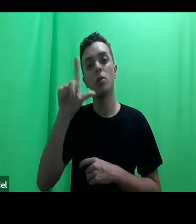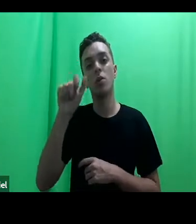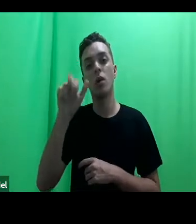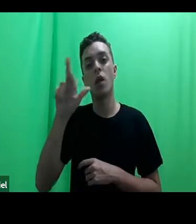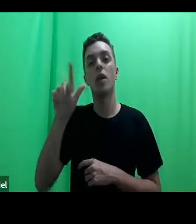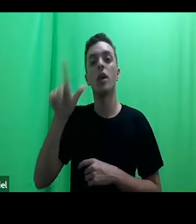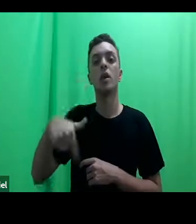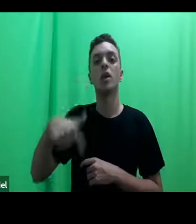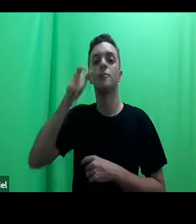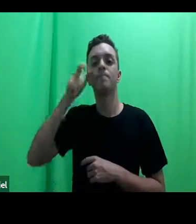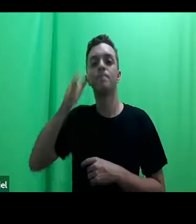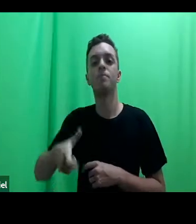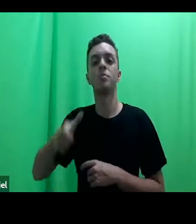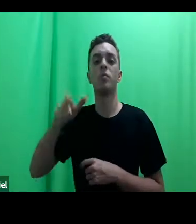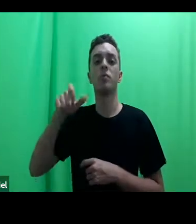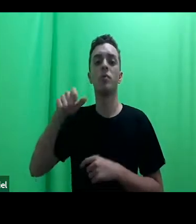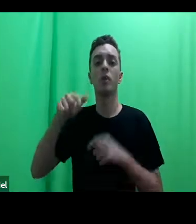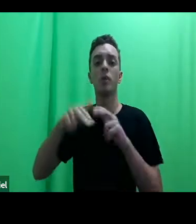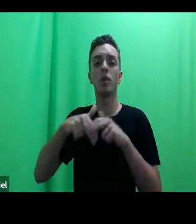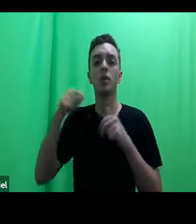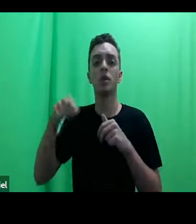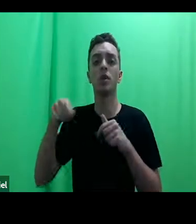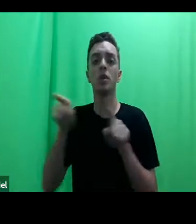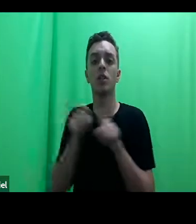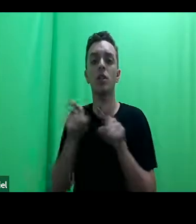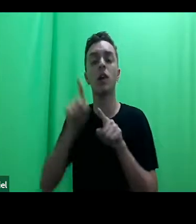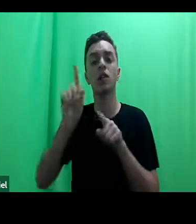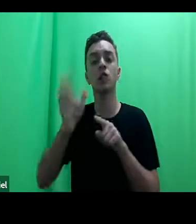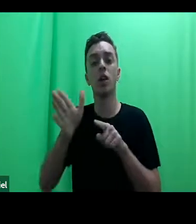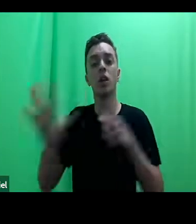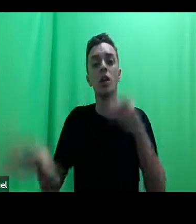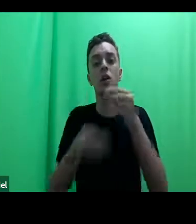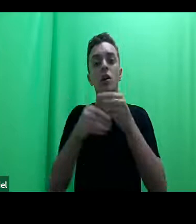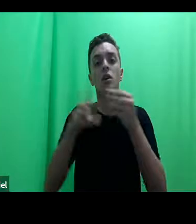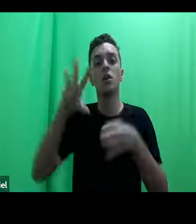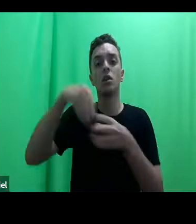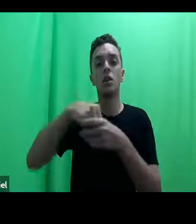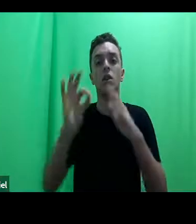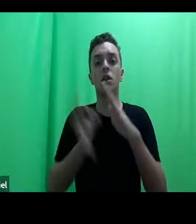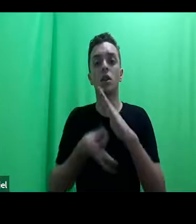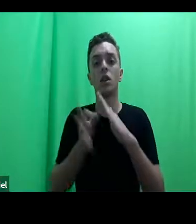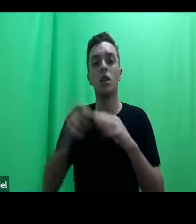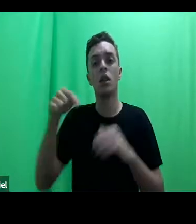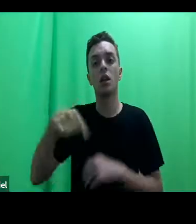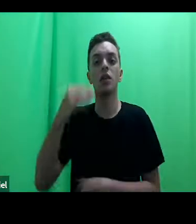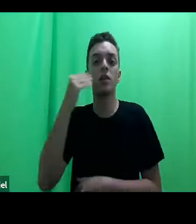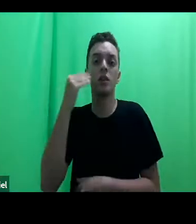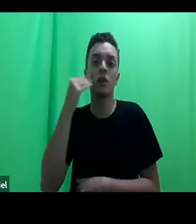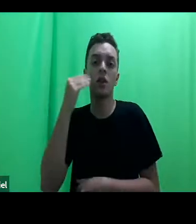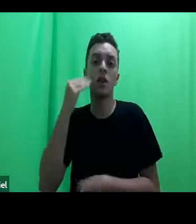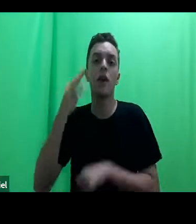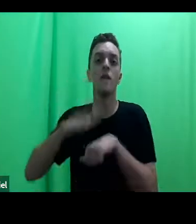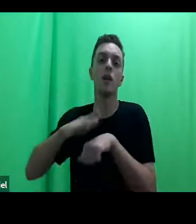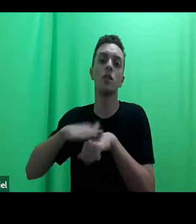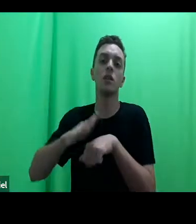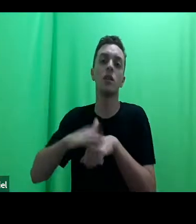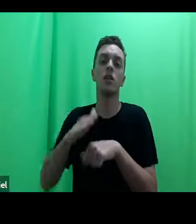também já seja incorporada nas clínicas, mas que aqui eu vou tentar fazer uma aproximação.